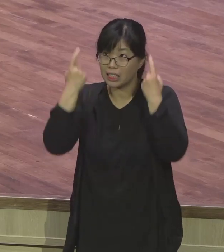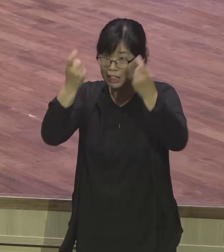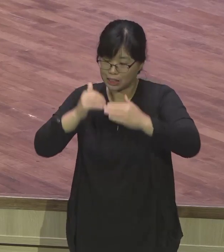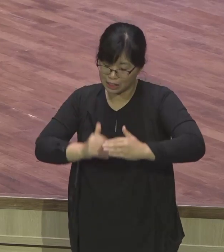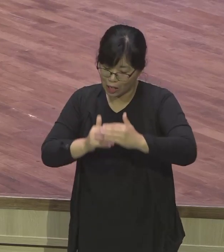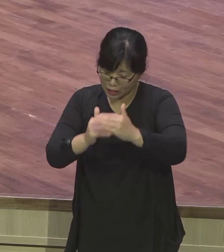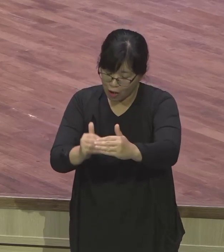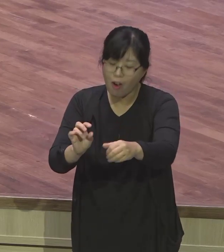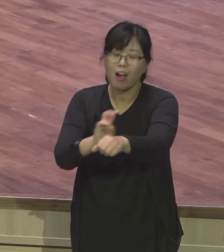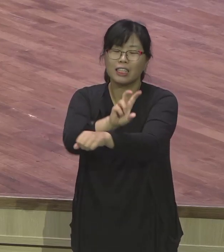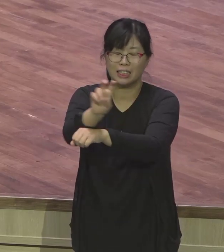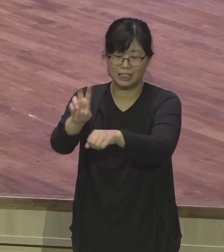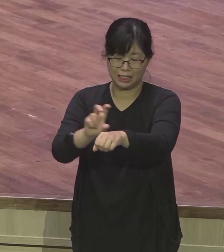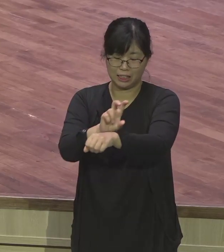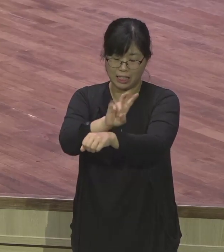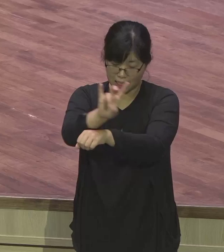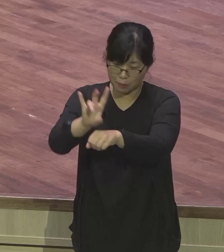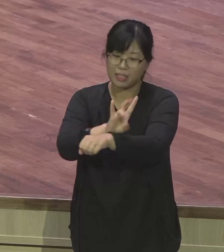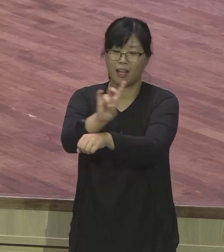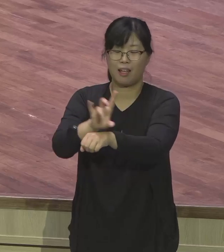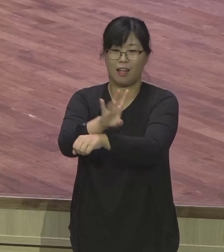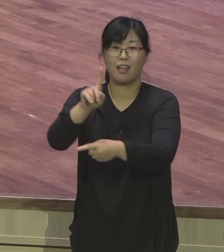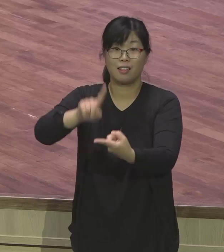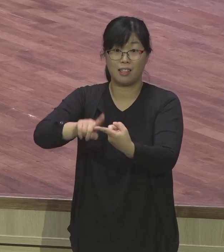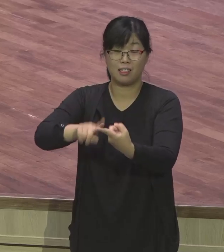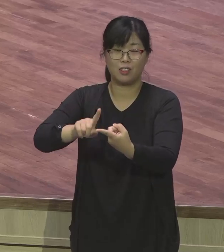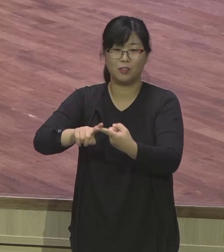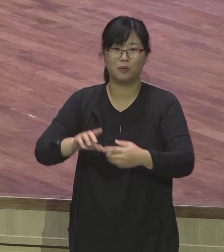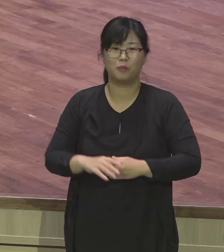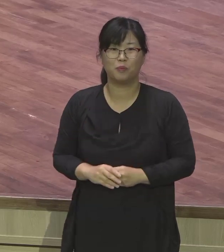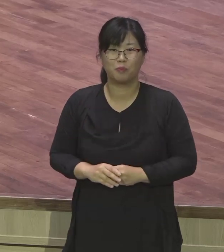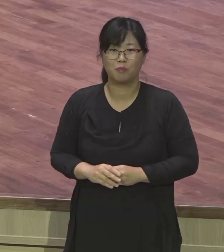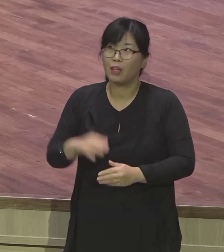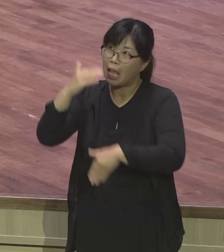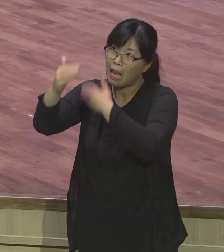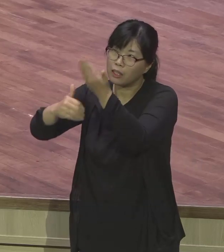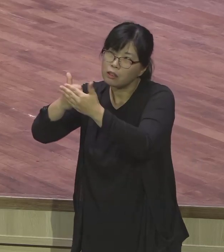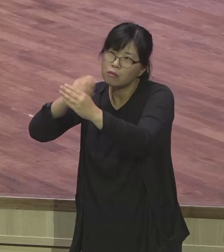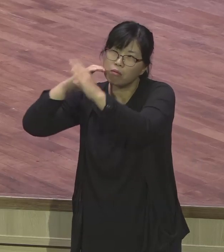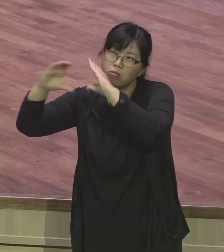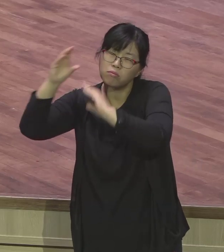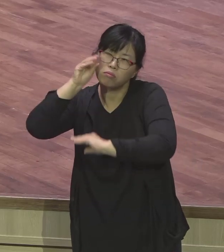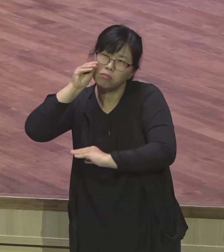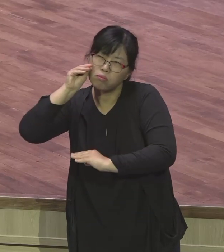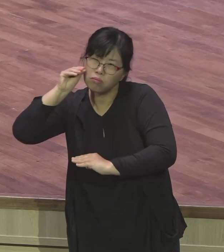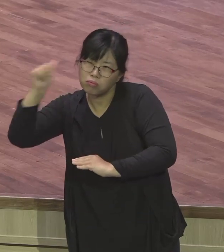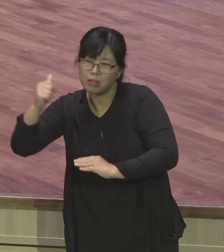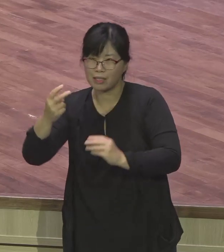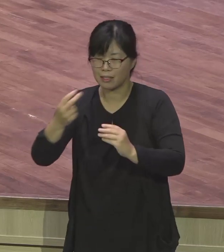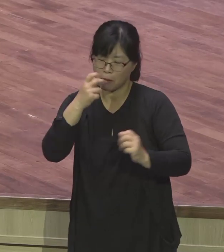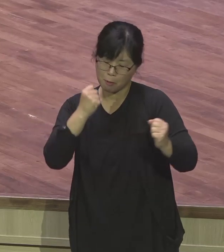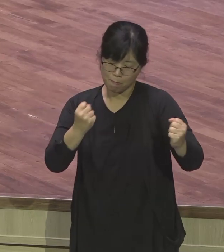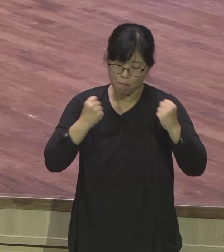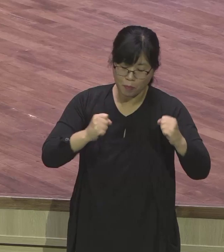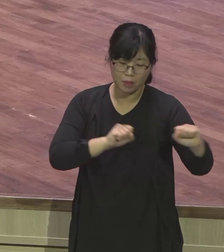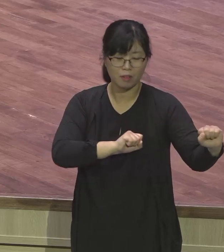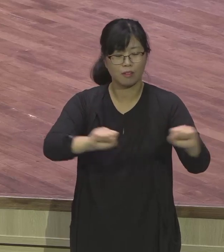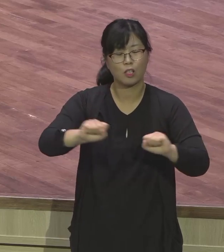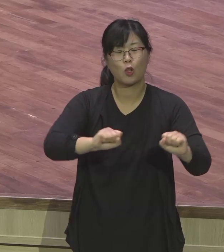생명적 기도를 회복해서 정말 2강에서 프레임 첸저, 근본적인 터를